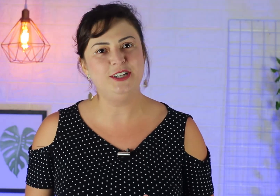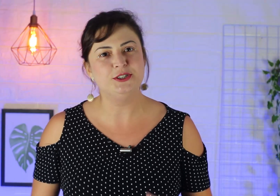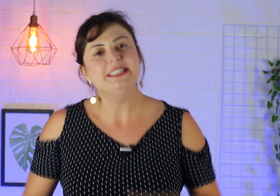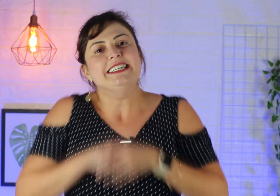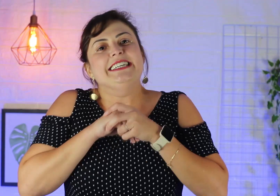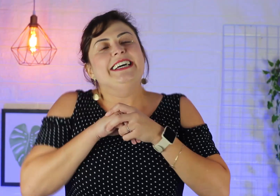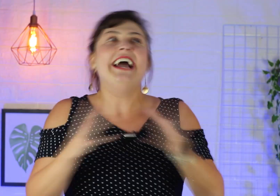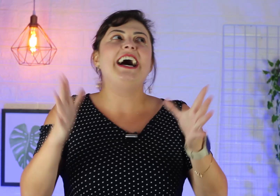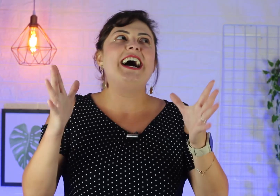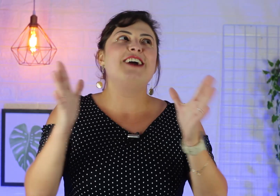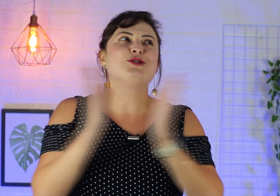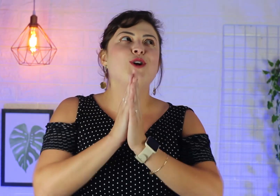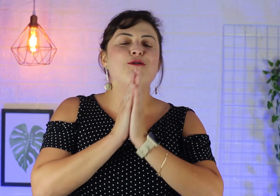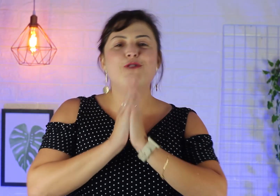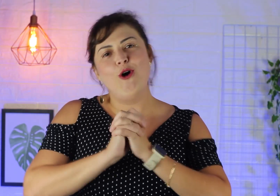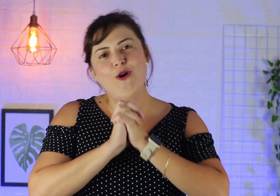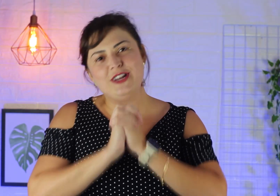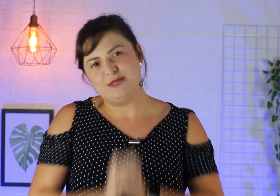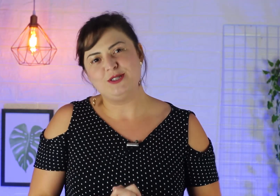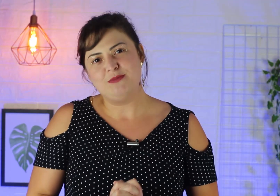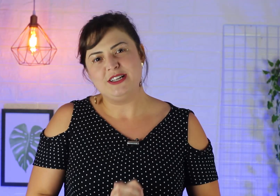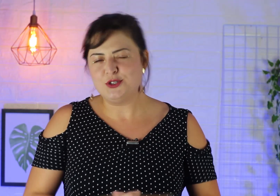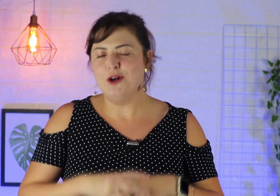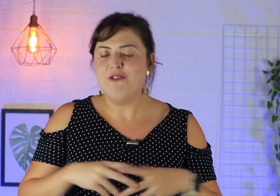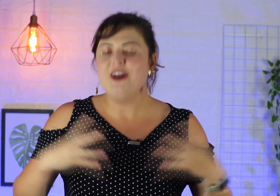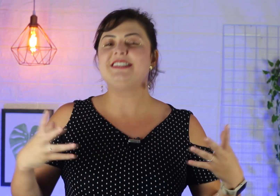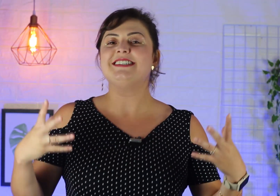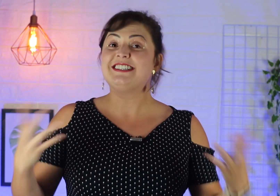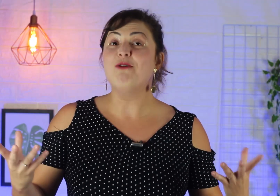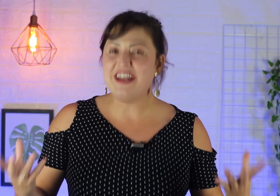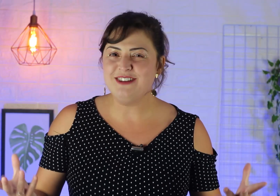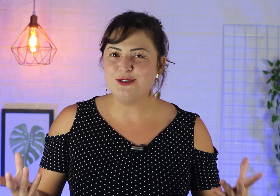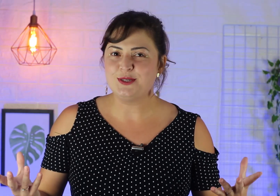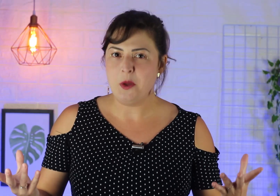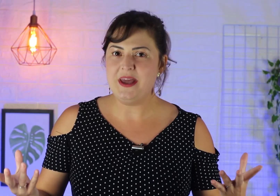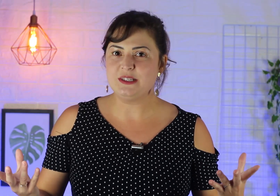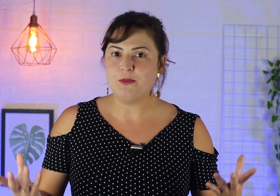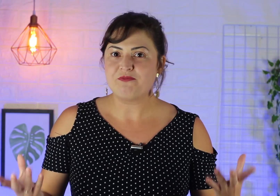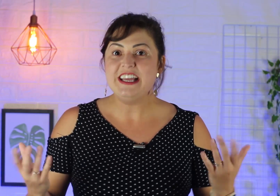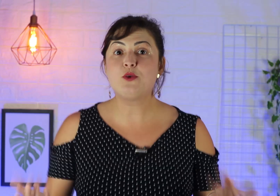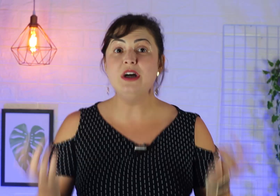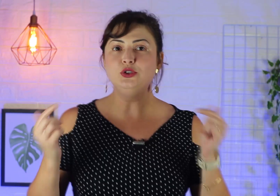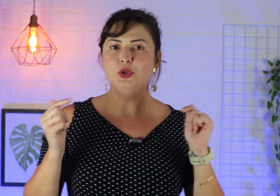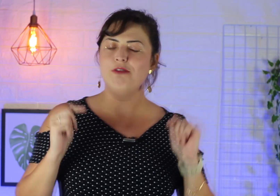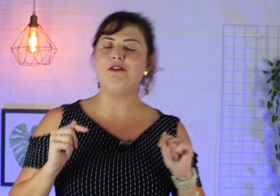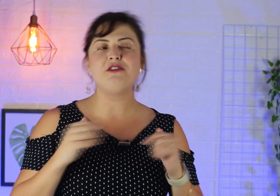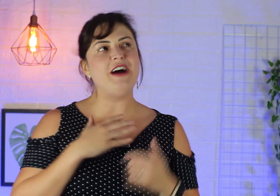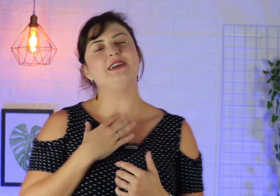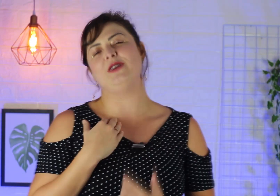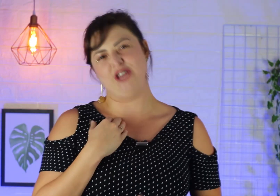certo? E ai, os louvores, meus libretos, os louvores são lindos, não mesmo? E quando o louvor fala com a